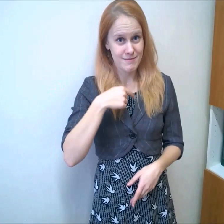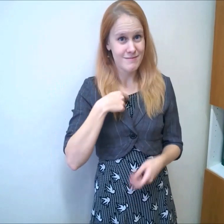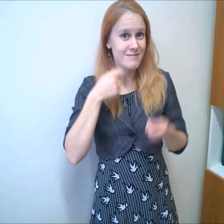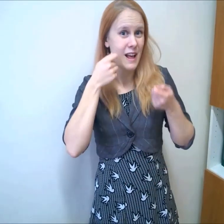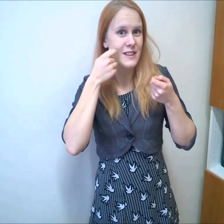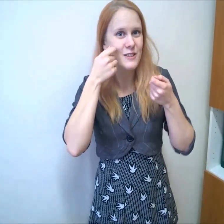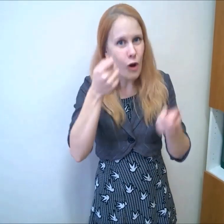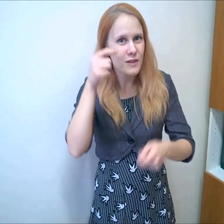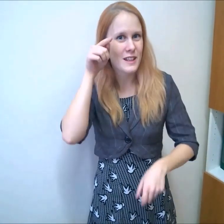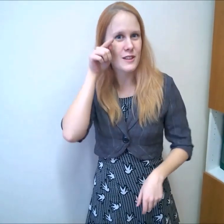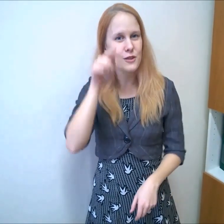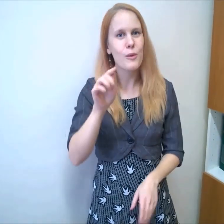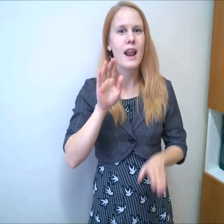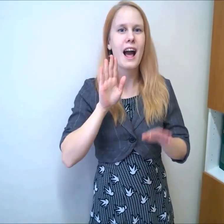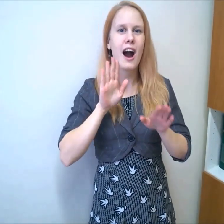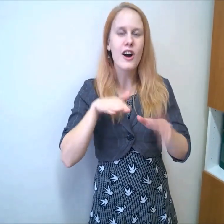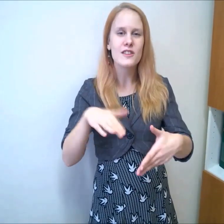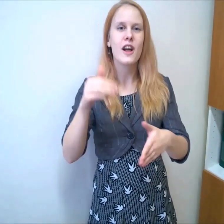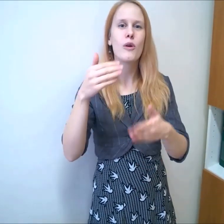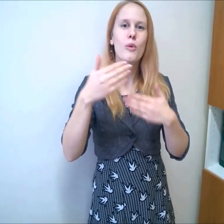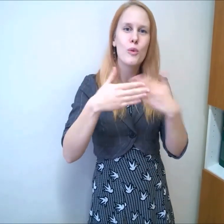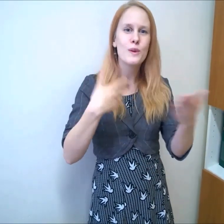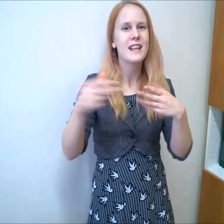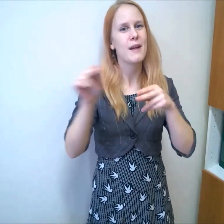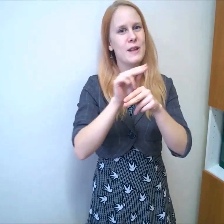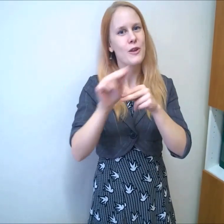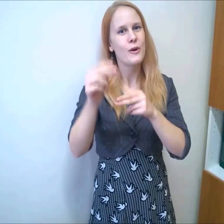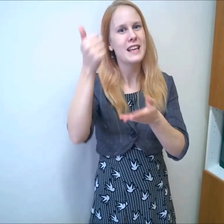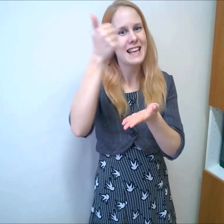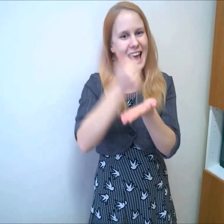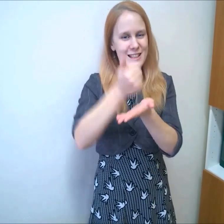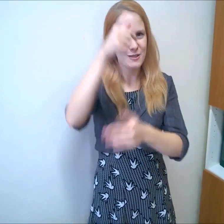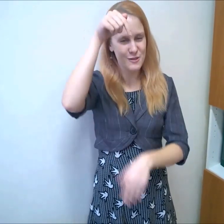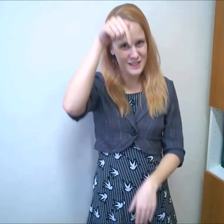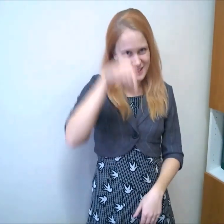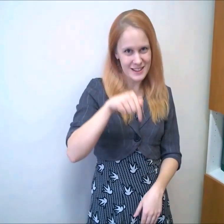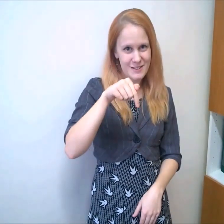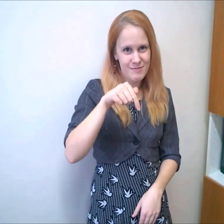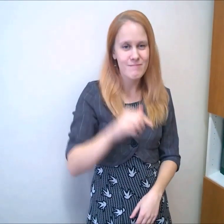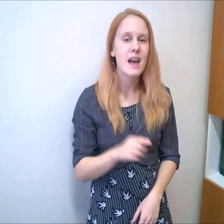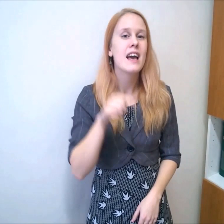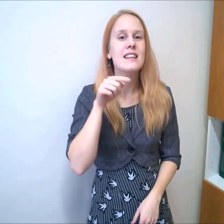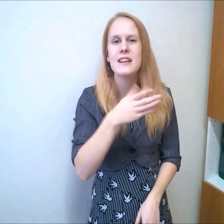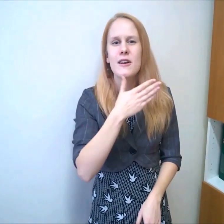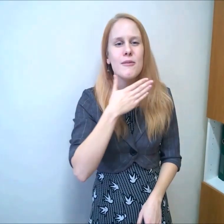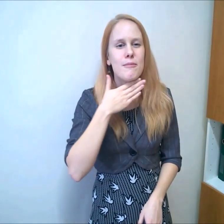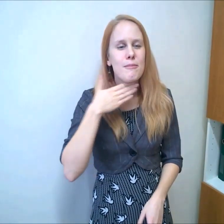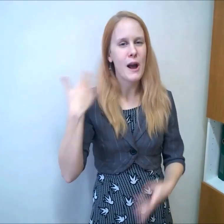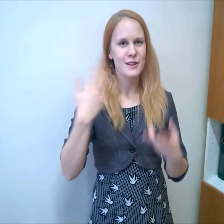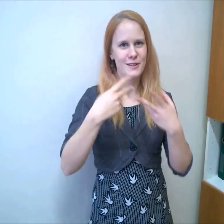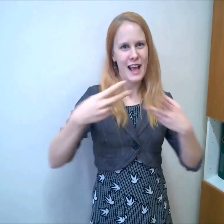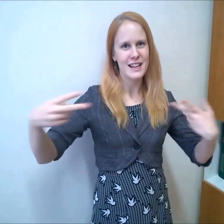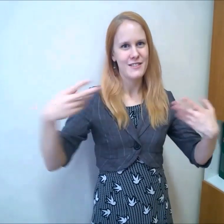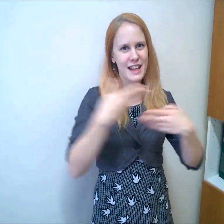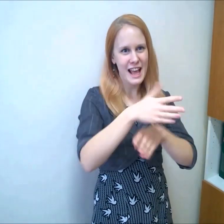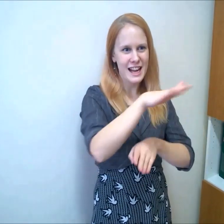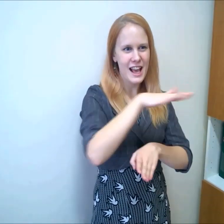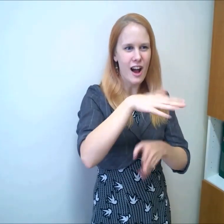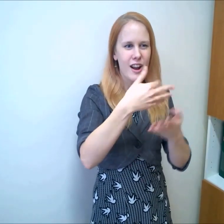soovitame sulle Aastangu kutserehabiltaatsiooni keskust. Siin on palju erinevaid erialasid ning õppetöös